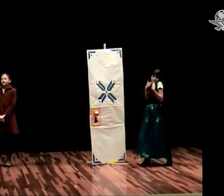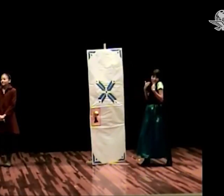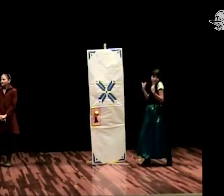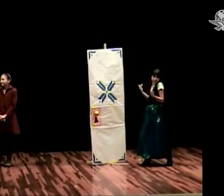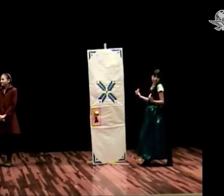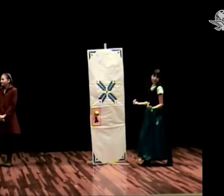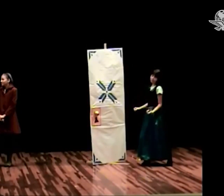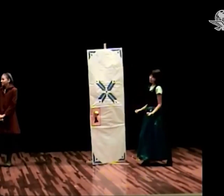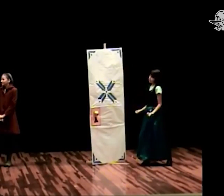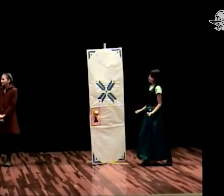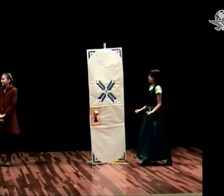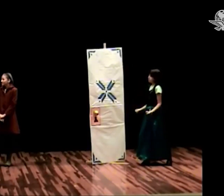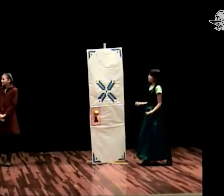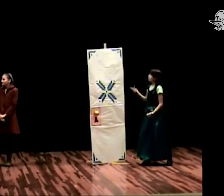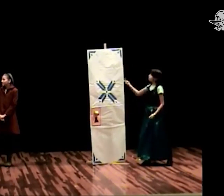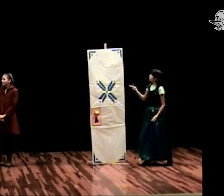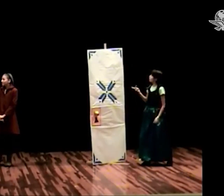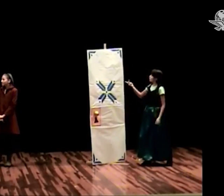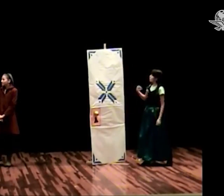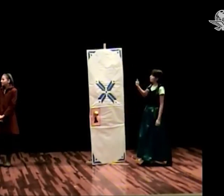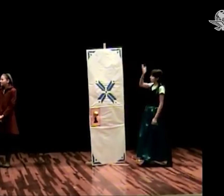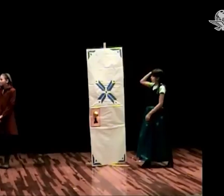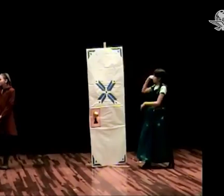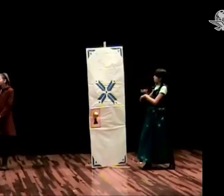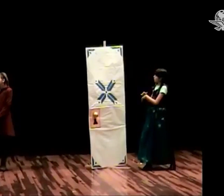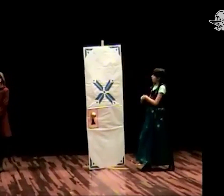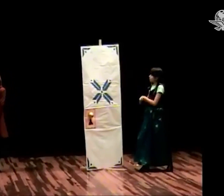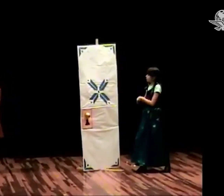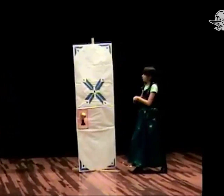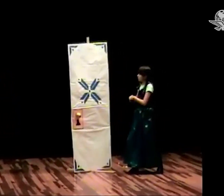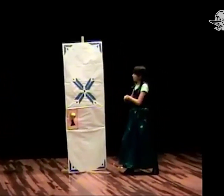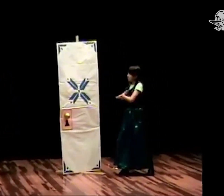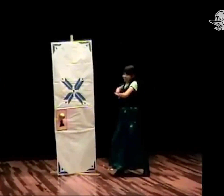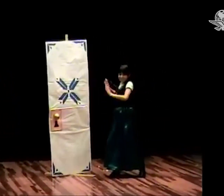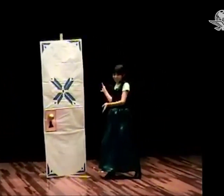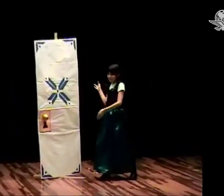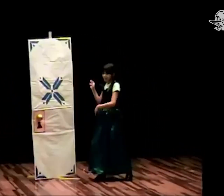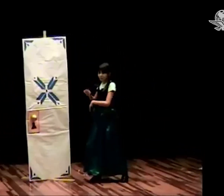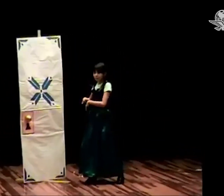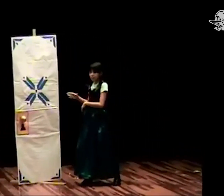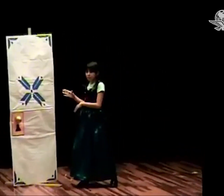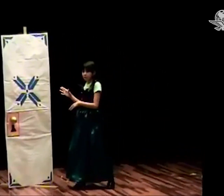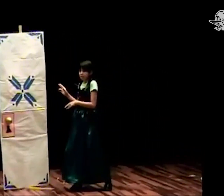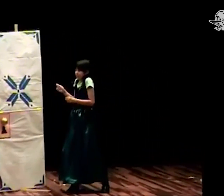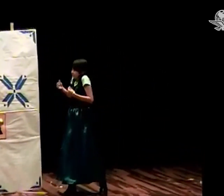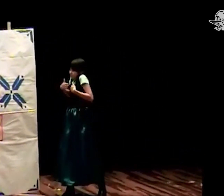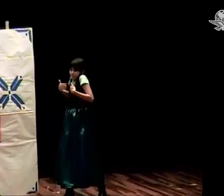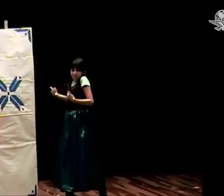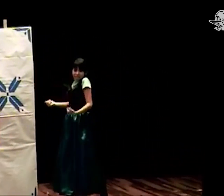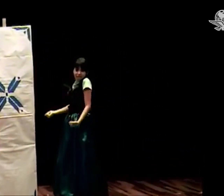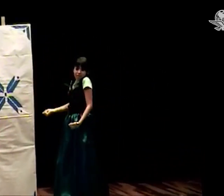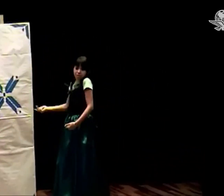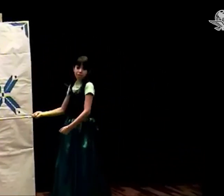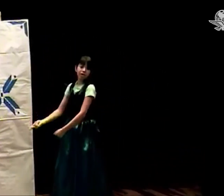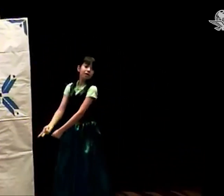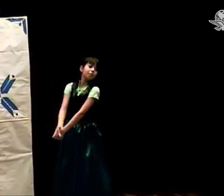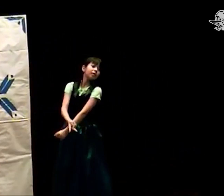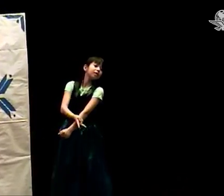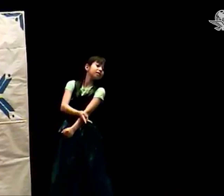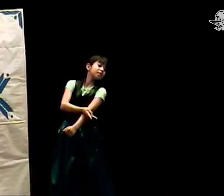Recientemente, intérpretes preparados por Aprendiendo Lenguaje de Señas Mexicano colaboraron con las obras Niño Perdido y